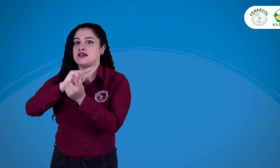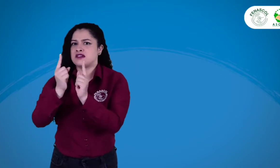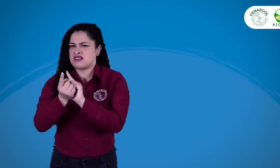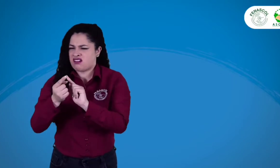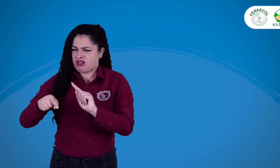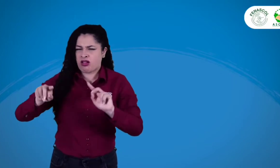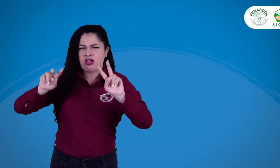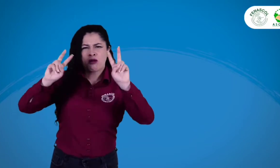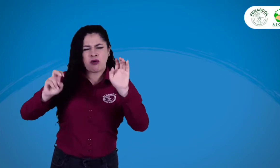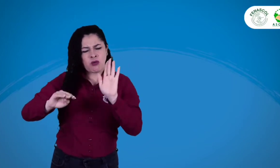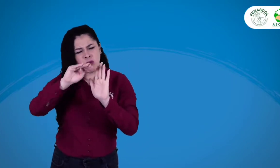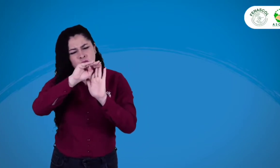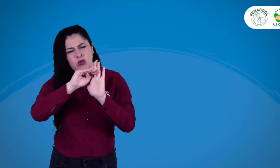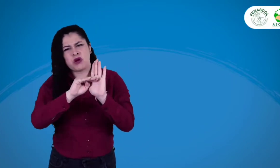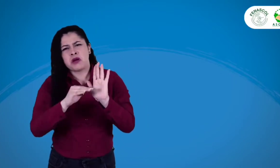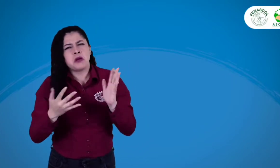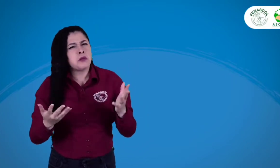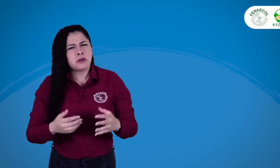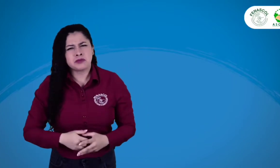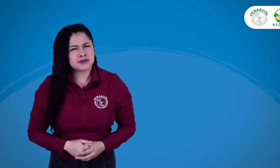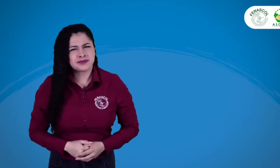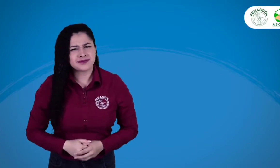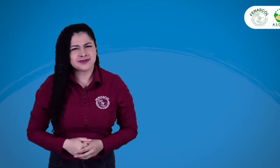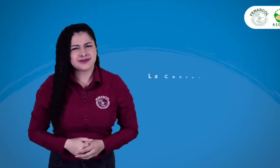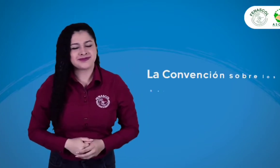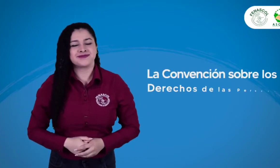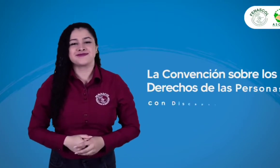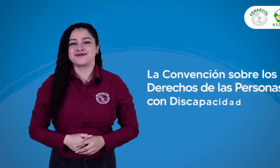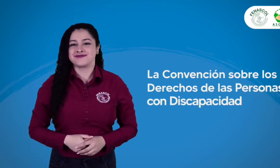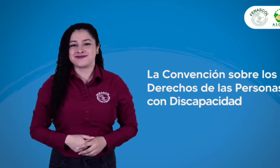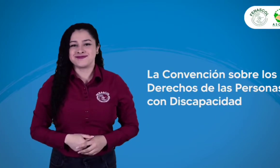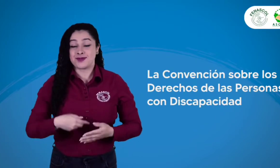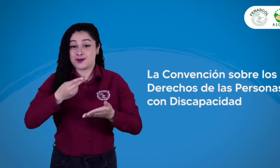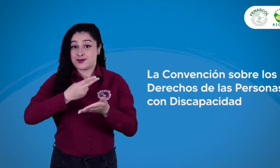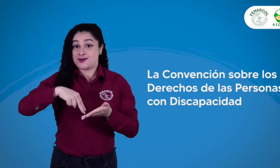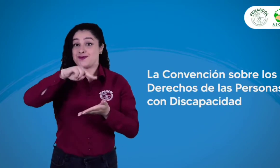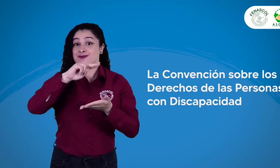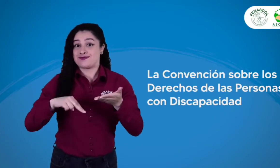El VIII Congreso dentro de su programación contempla temas como